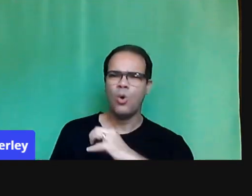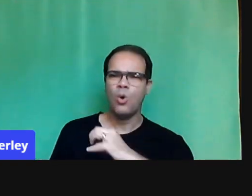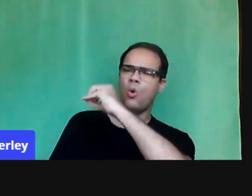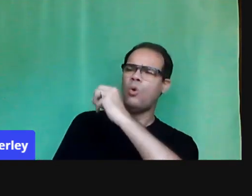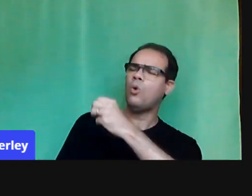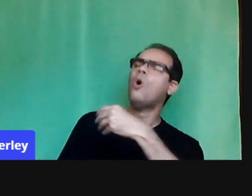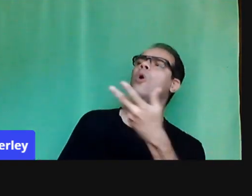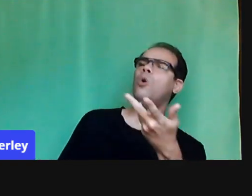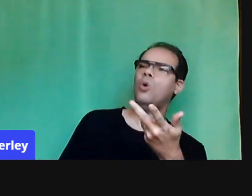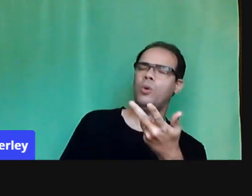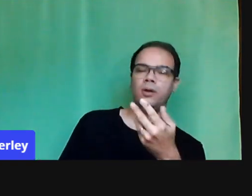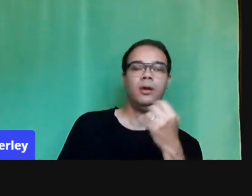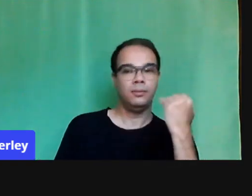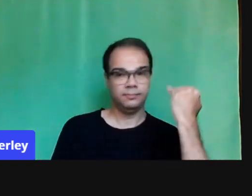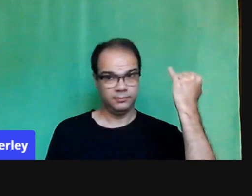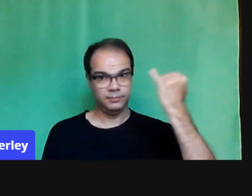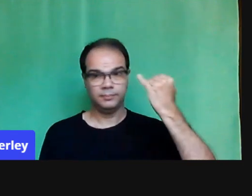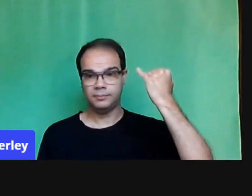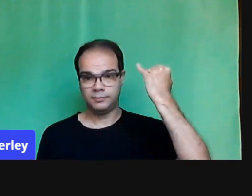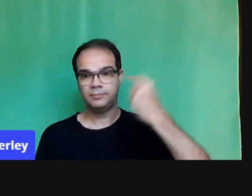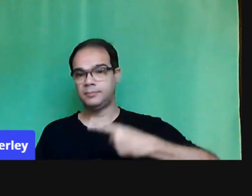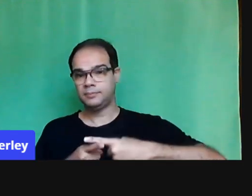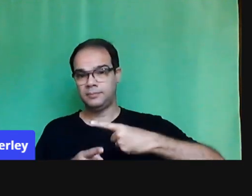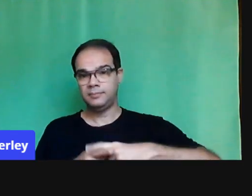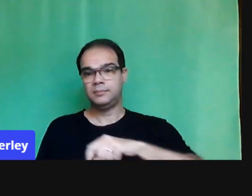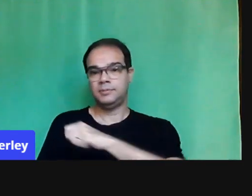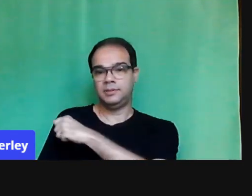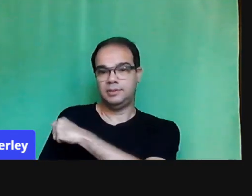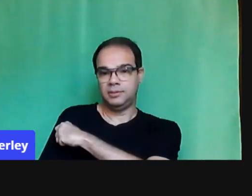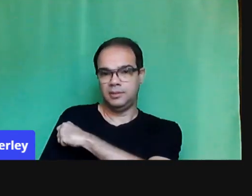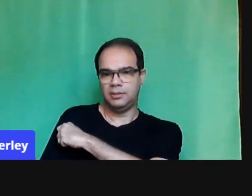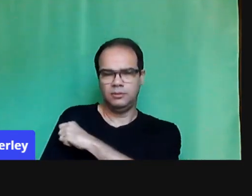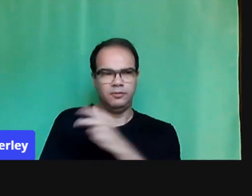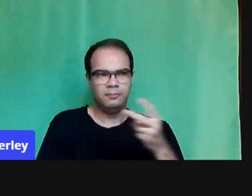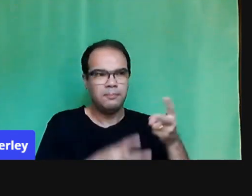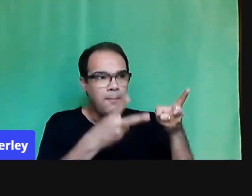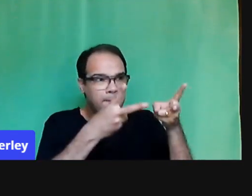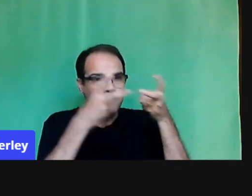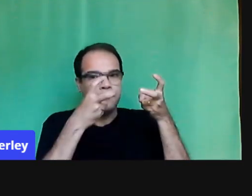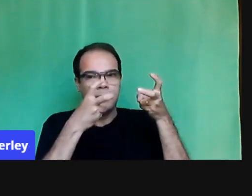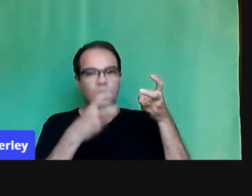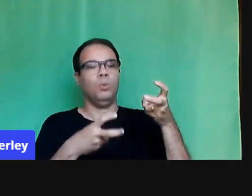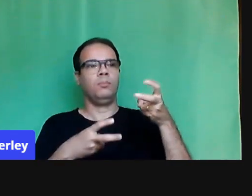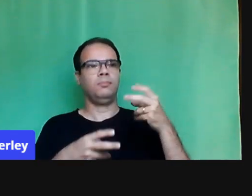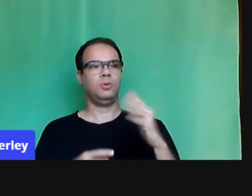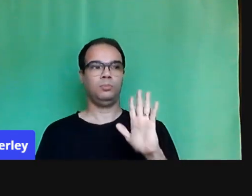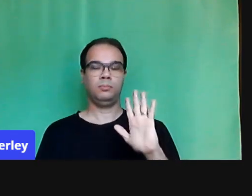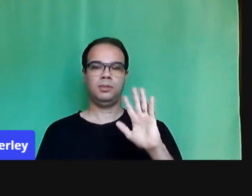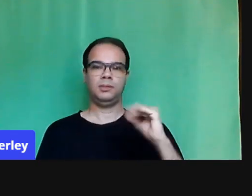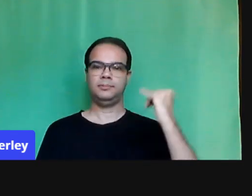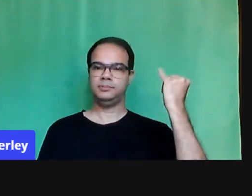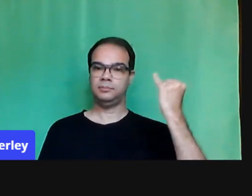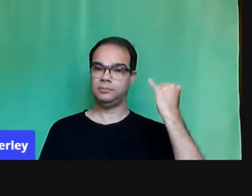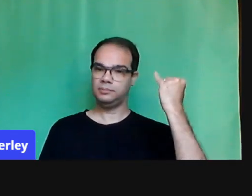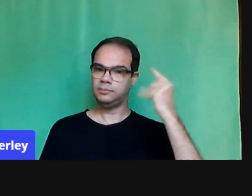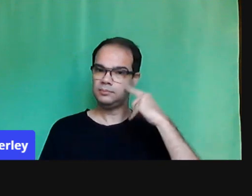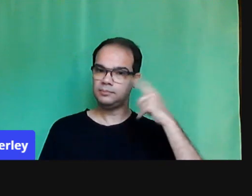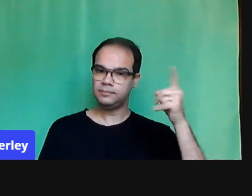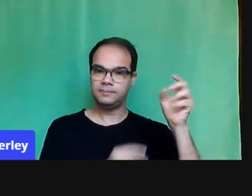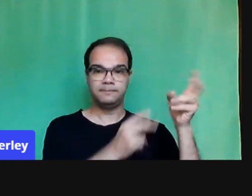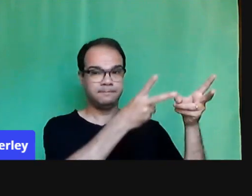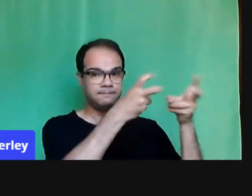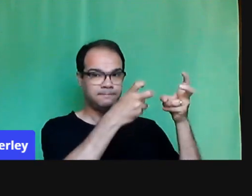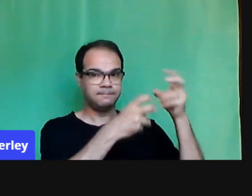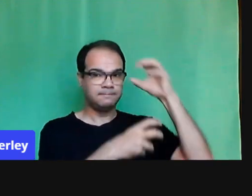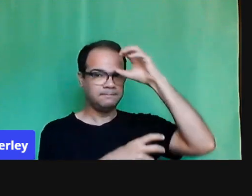o meu trabalho, para orientar o trabalho desse aluno que está diante de mim, né? Nessa sala de aula. Quando a fala do aluno, a gente